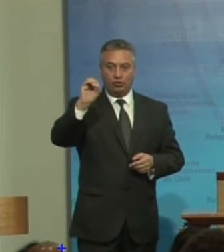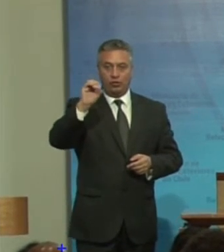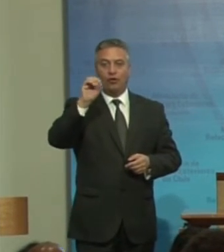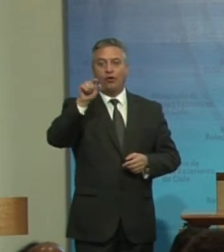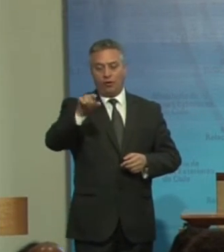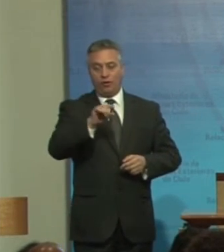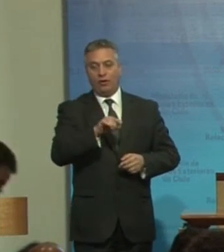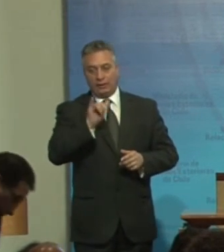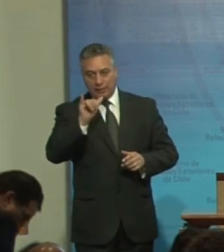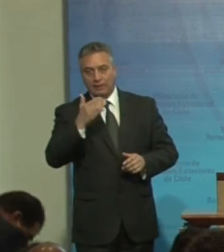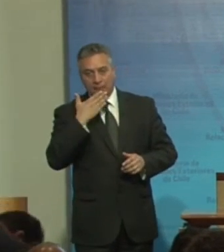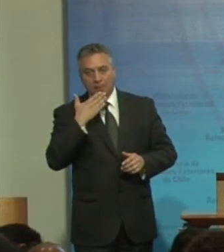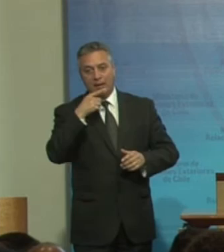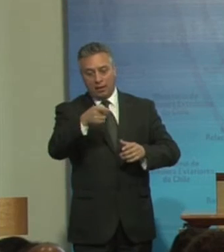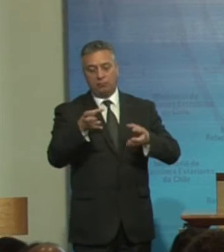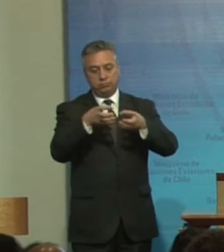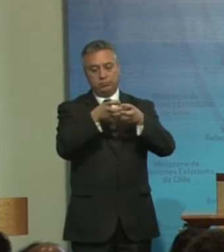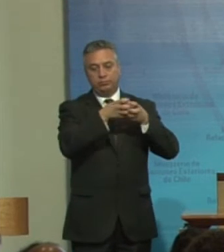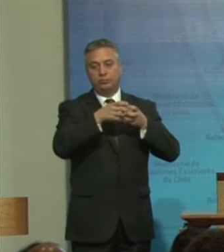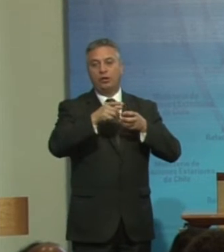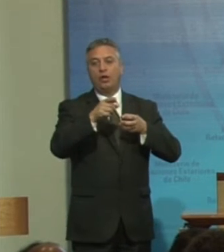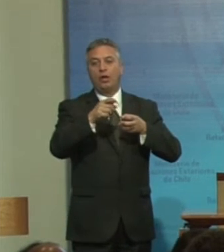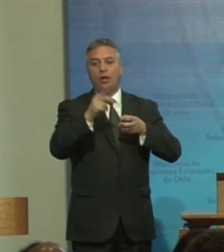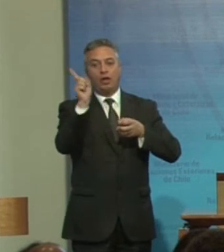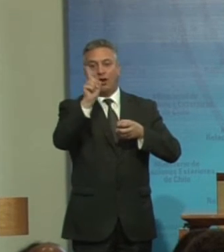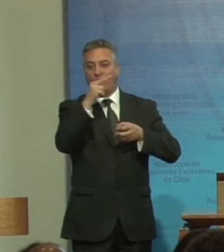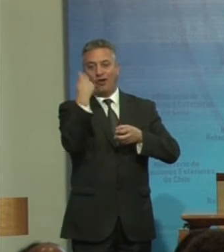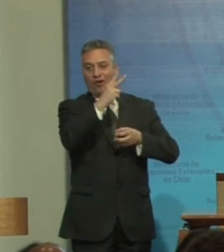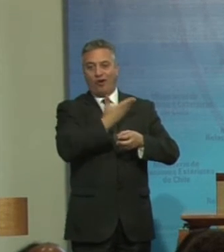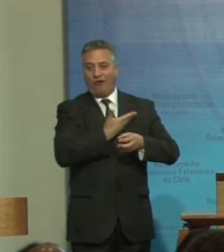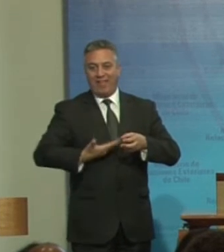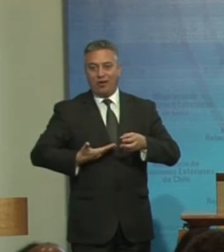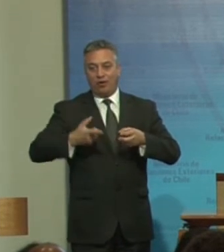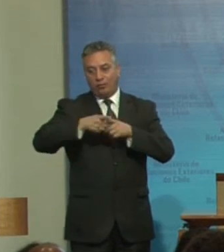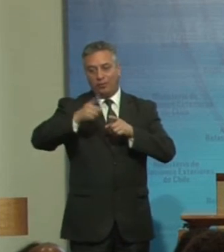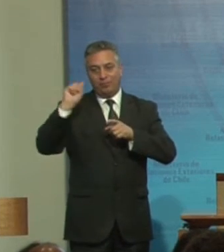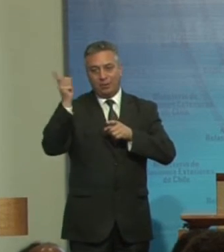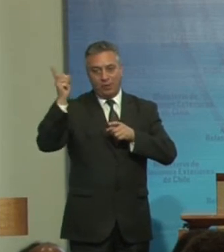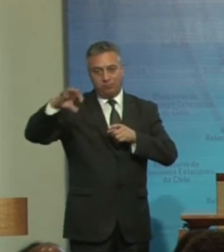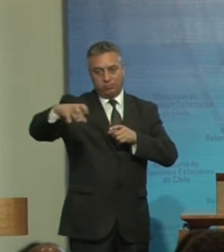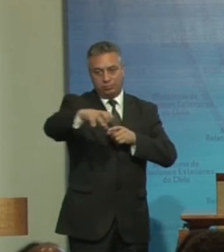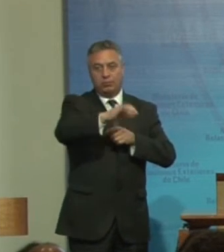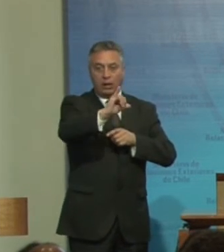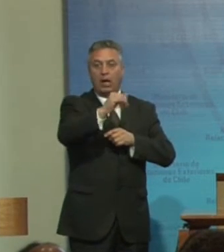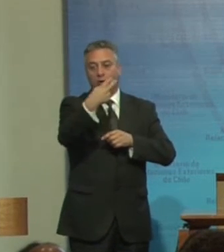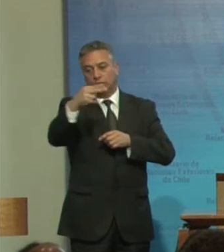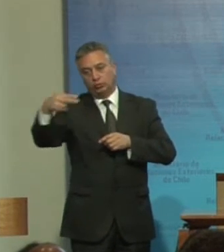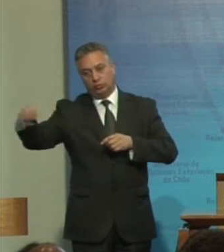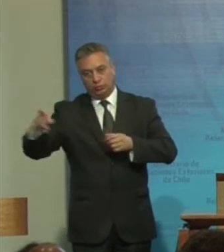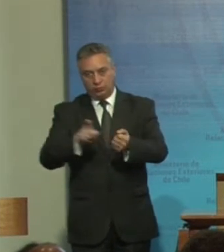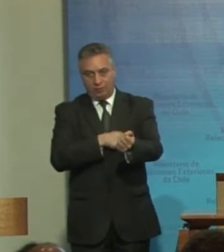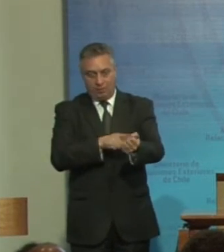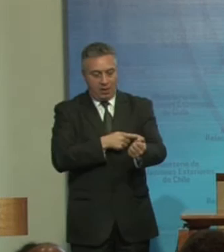Organizaciones No fundamentales De personas Con discapacidad Y sus familias Gracias